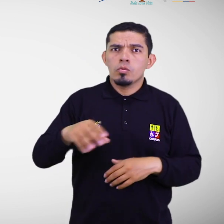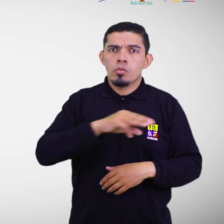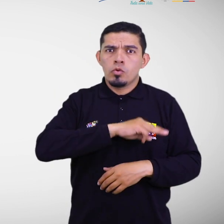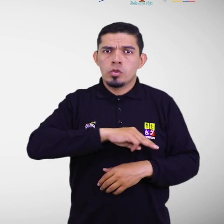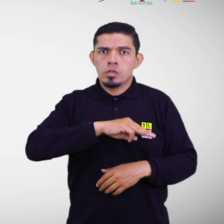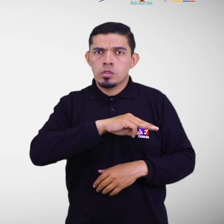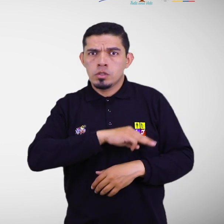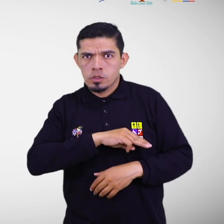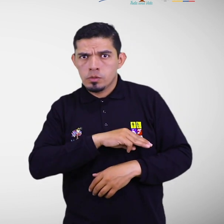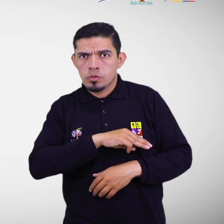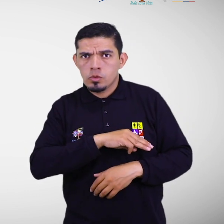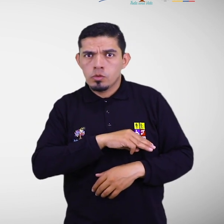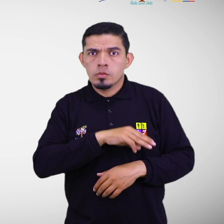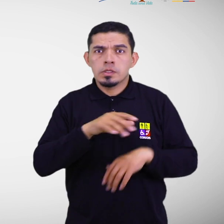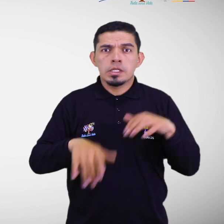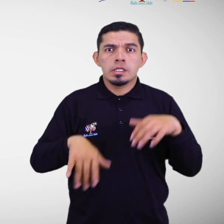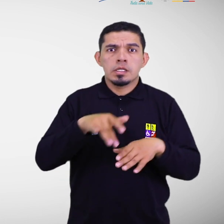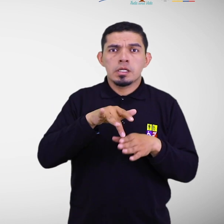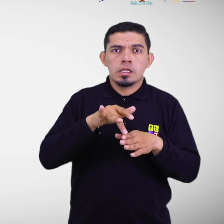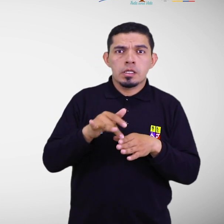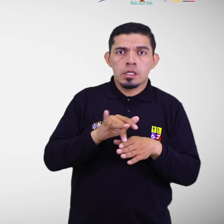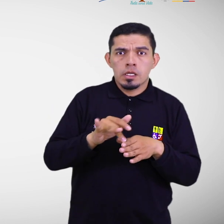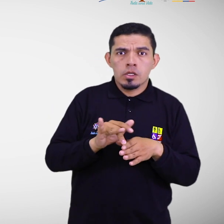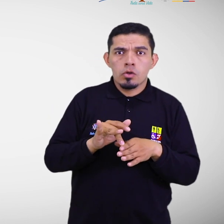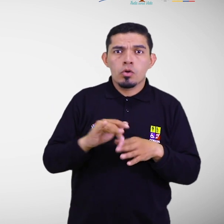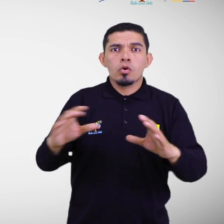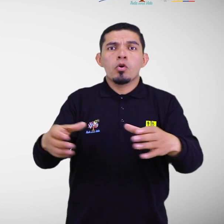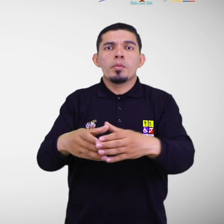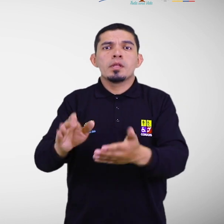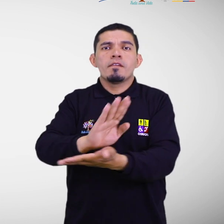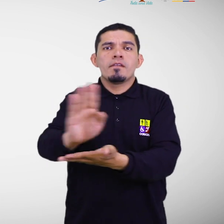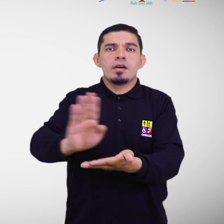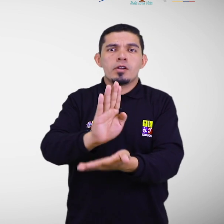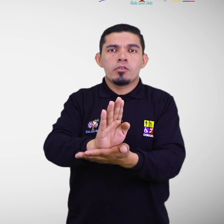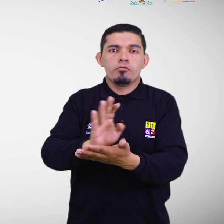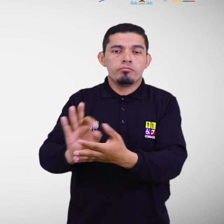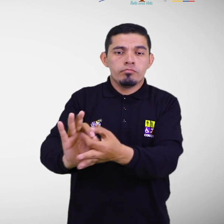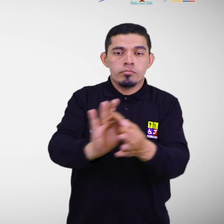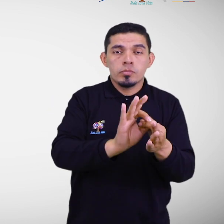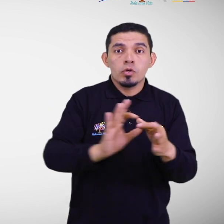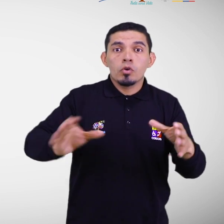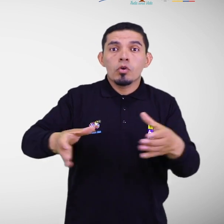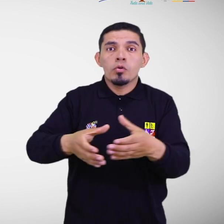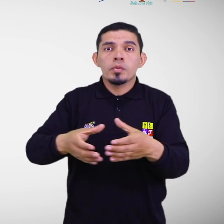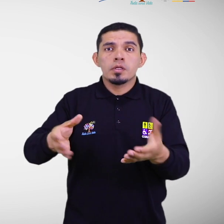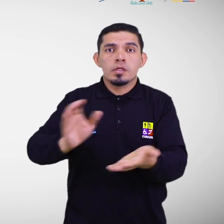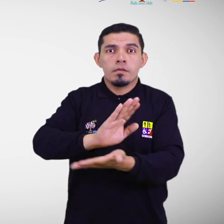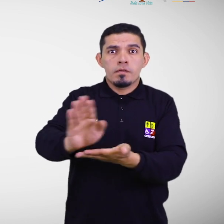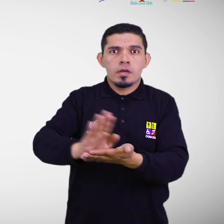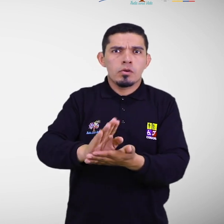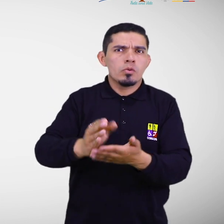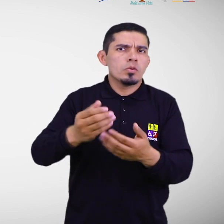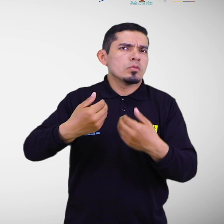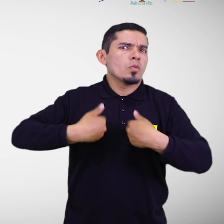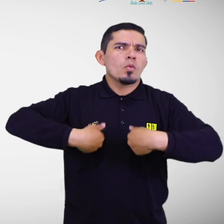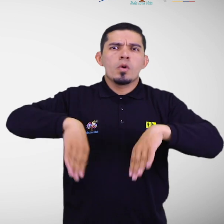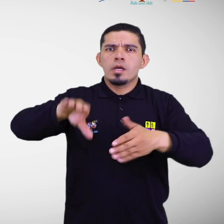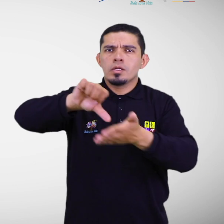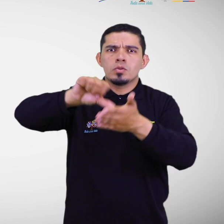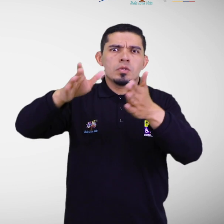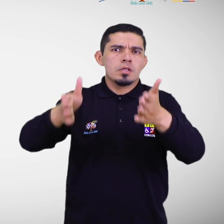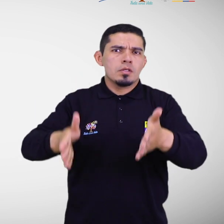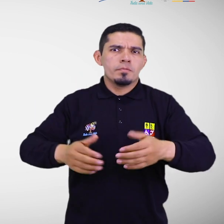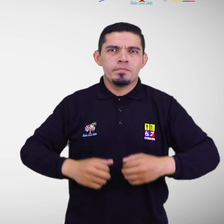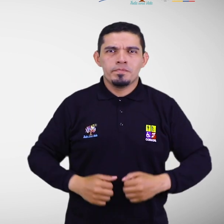el ente rector de la gestión de riesgos y los comités barriales, estos últimos se conforman por ciudadanía en general. 2.